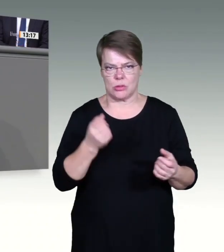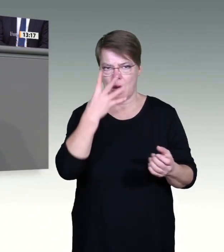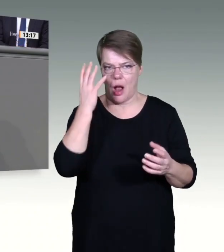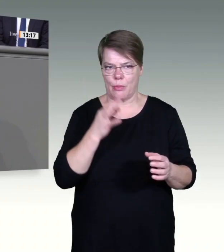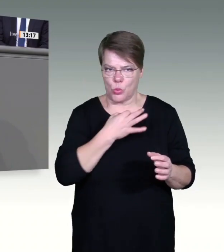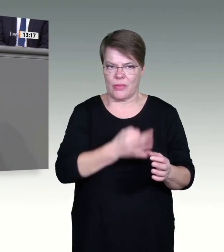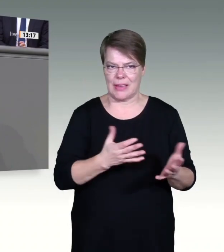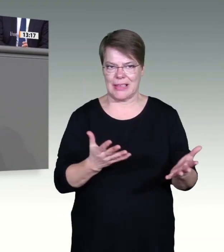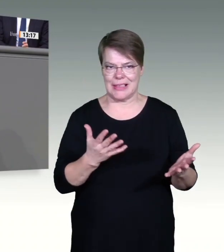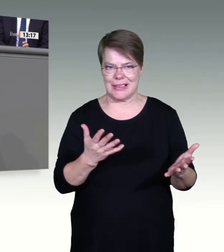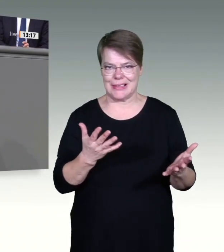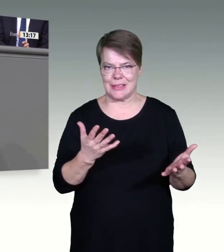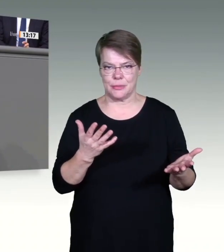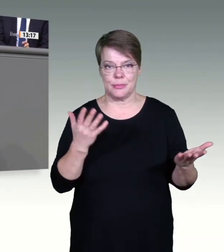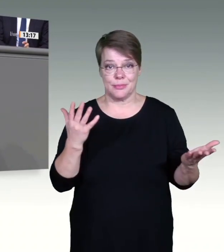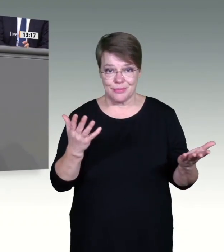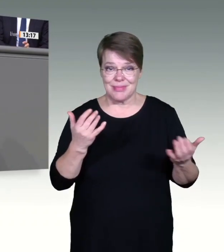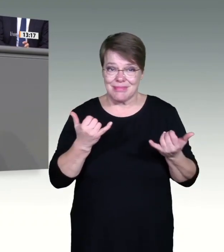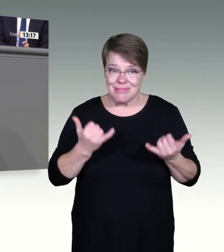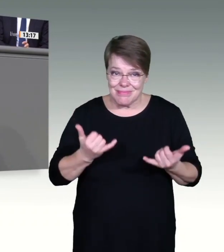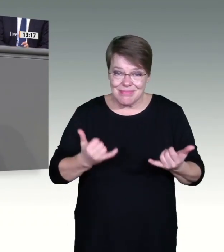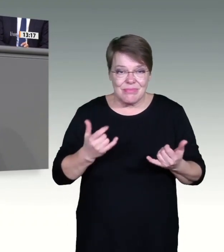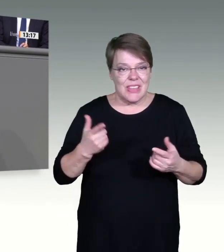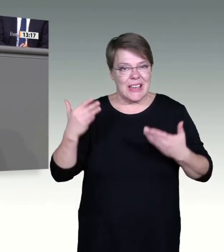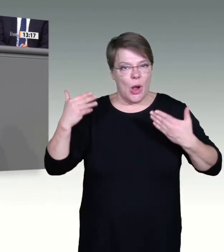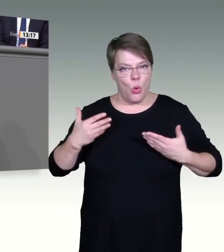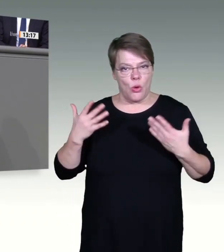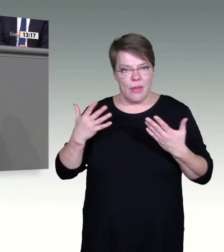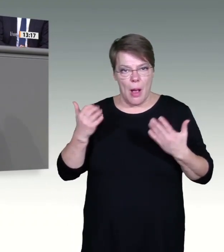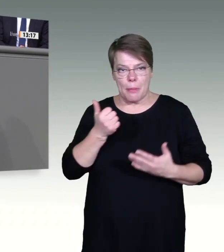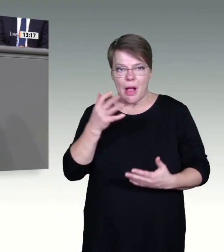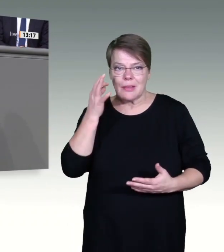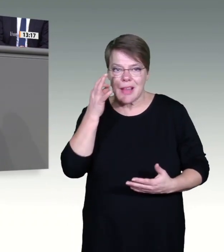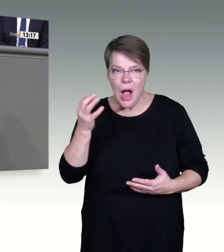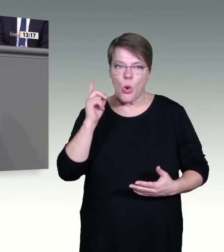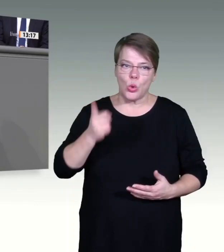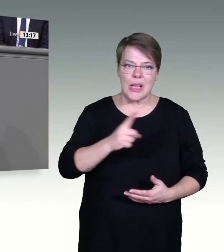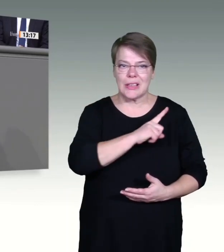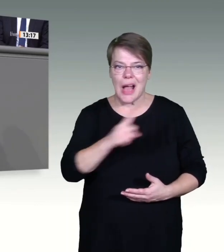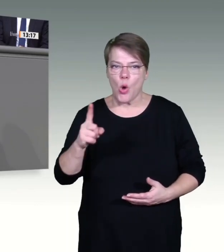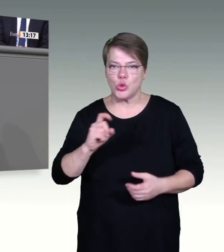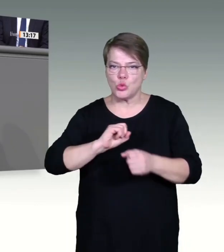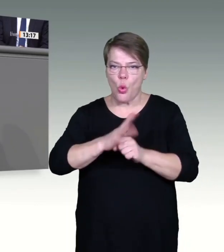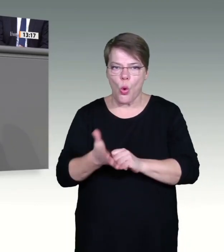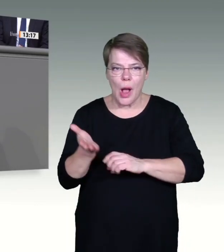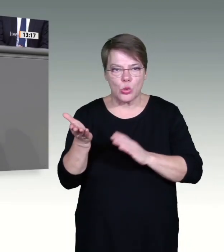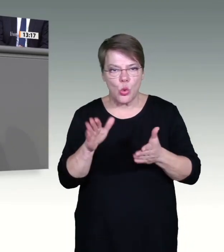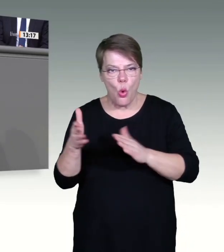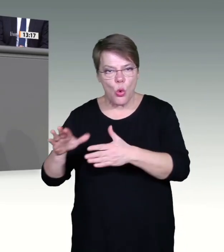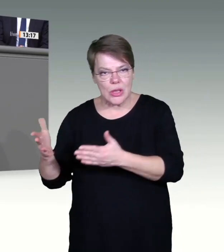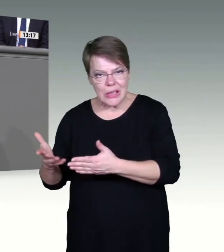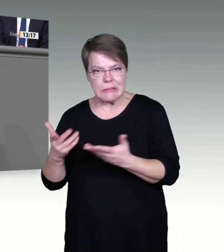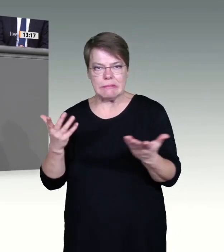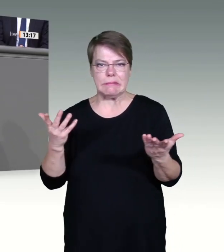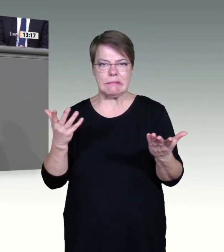der Hochphase der Pandemie Planungen für den Winter hinein zu verkomplizieren. Die schlechte Nachricht ist, genau diese Fehler